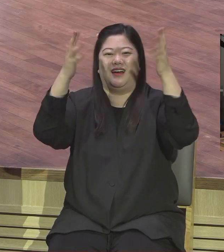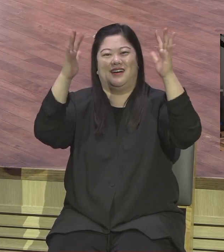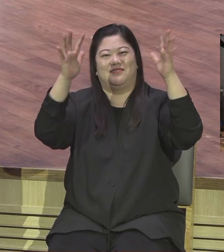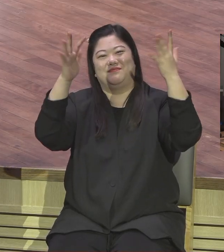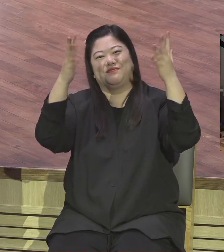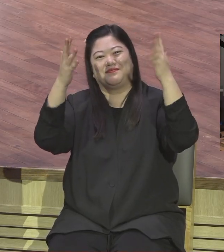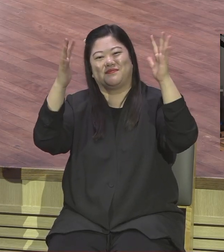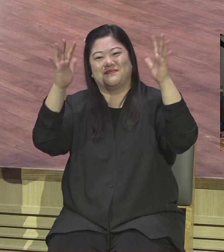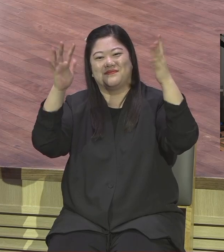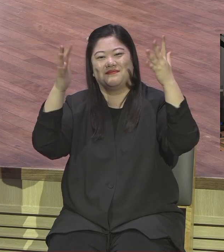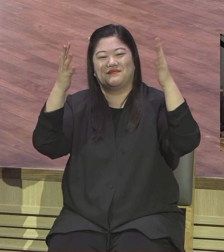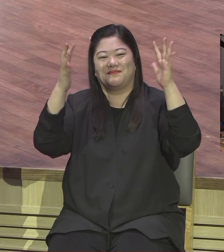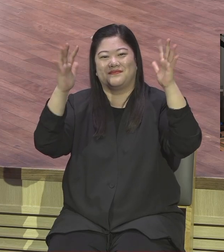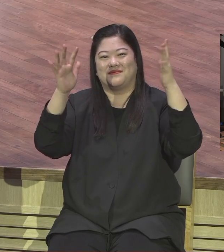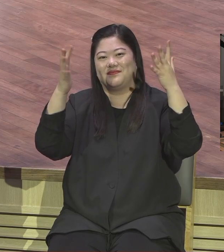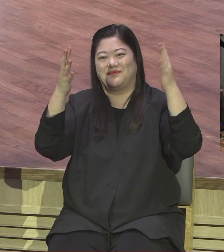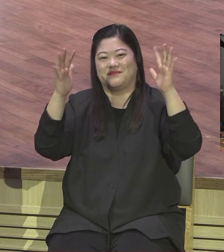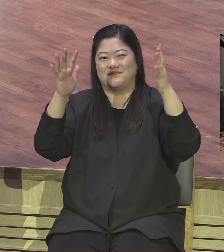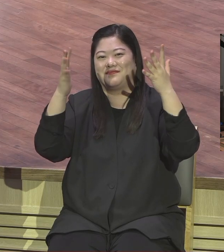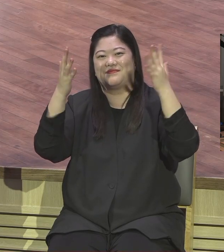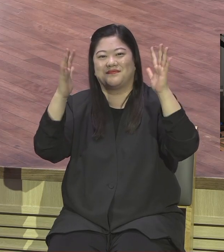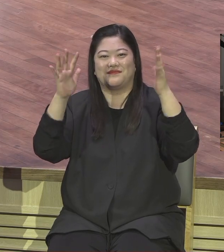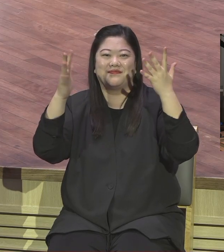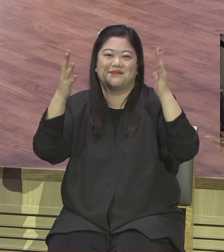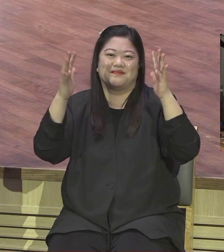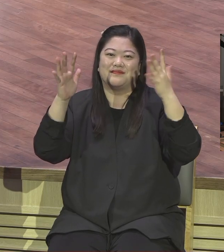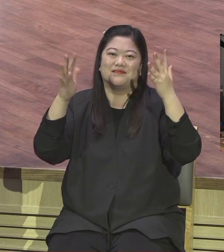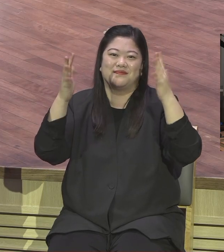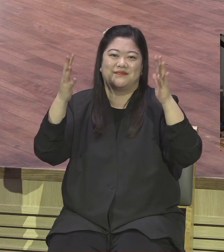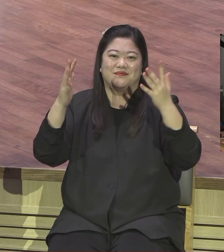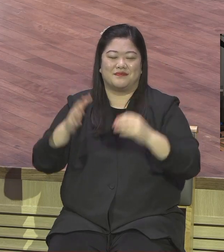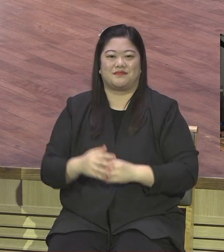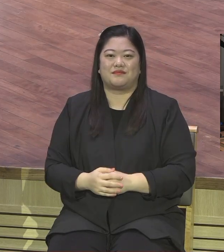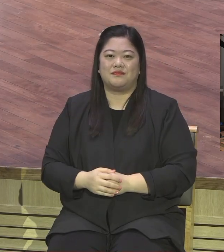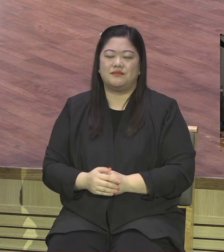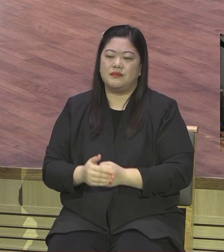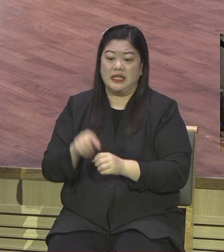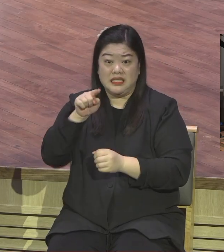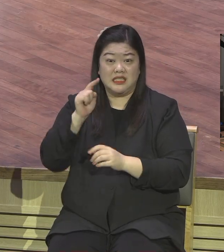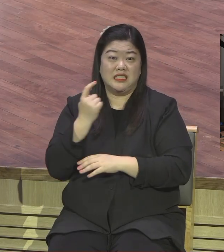하나님께 영광의 박수를 돌려드립니다. 하나님만의 영광을 받으시길 바랍니다.